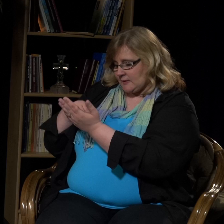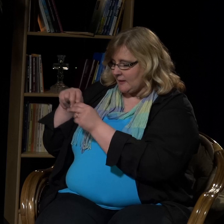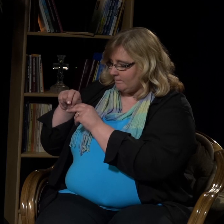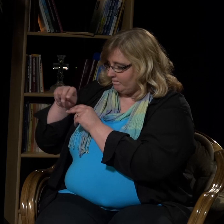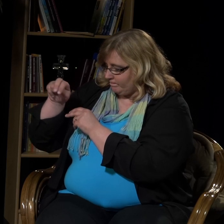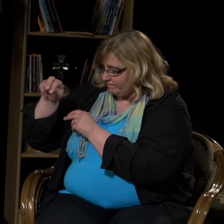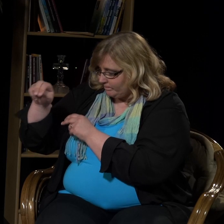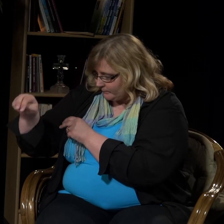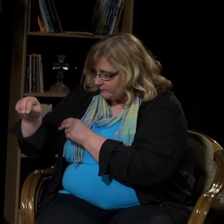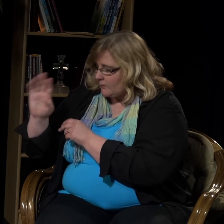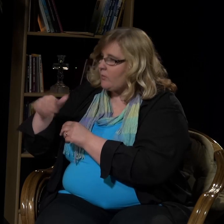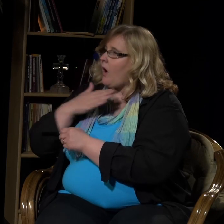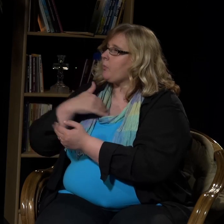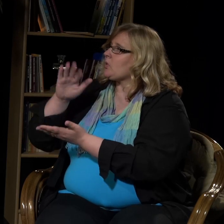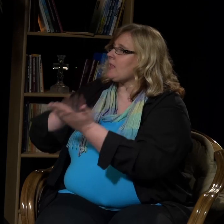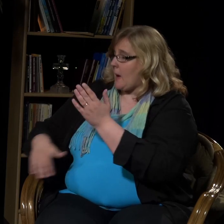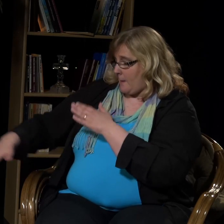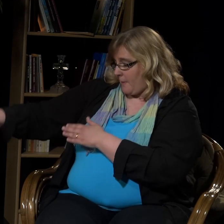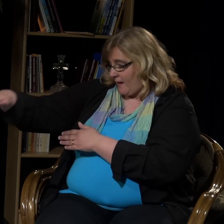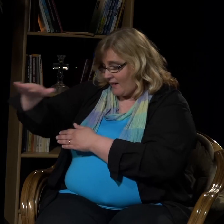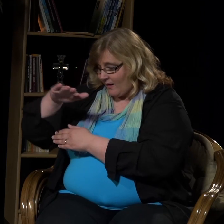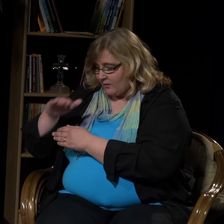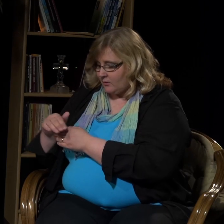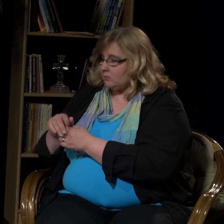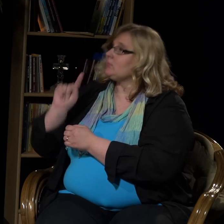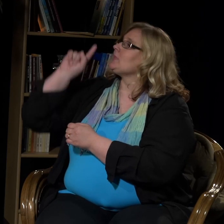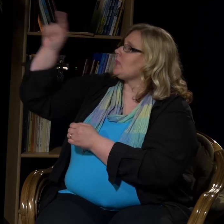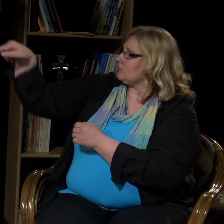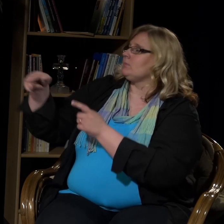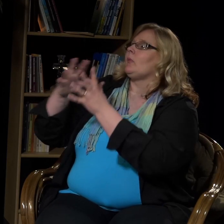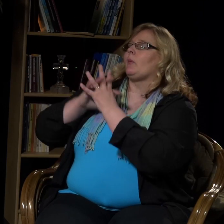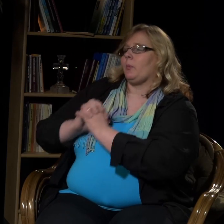Varhain aamulla, kun vielä oli pimeä, Jeesus nousi ja lähti aution paikkaan rukoilemaan.